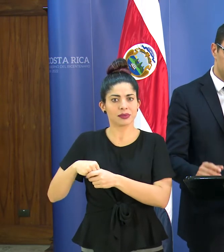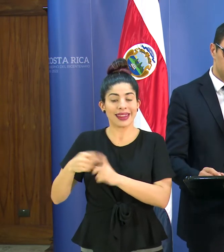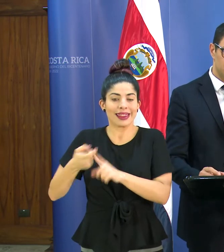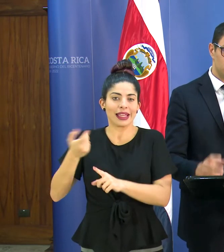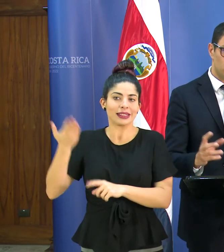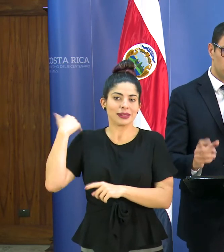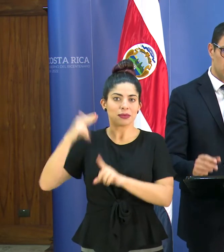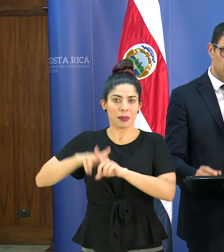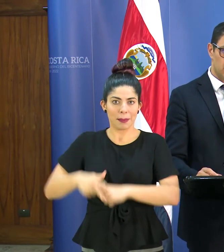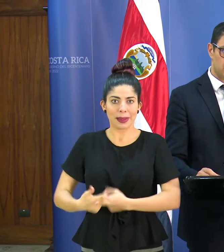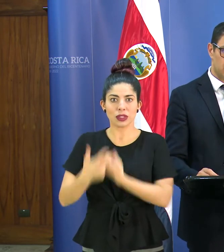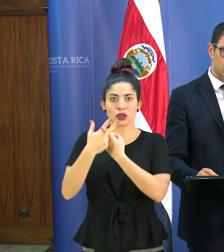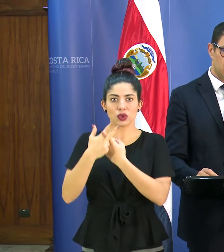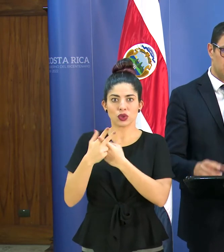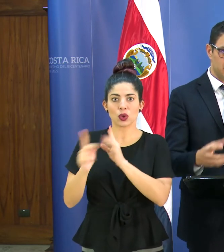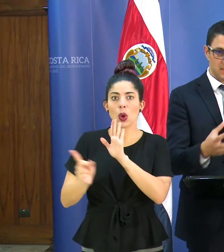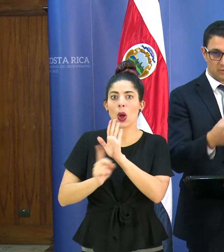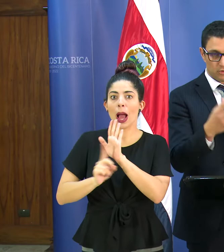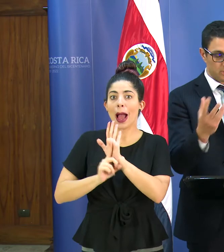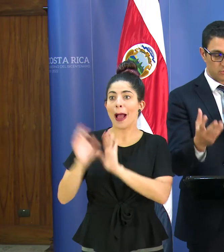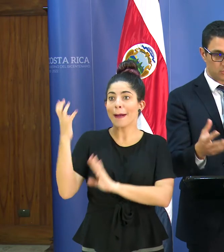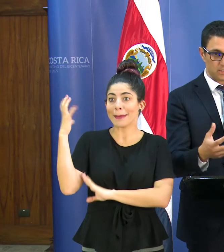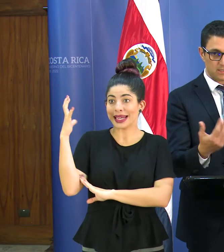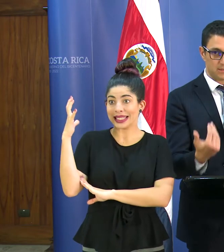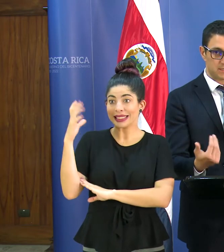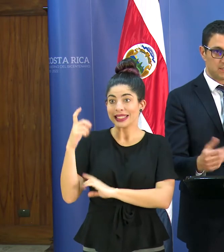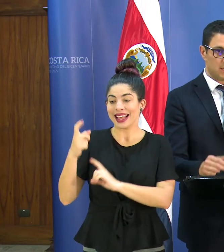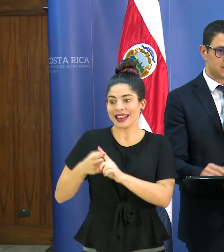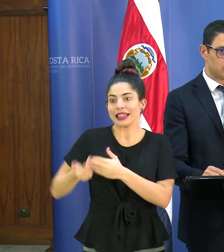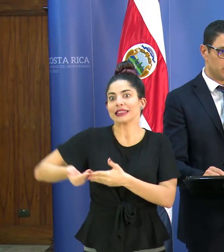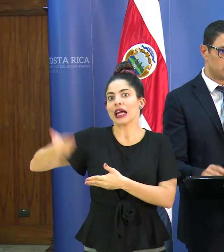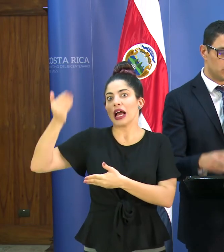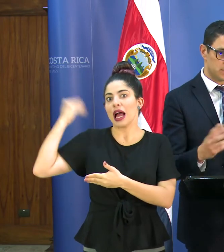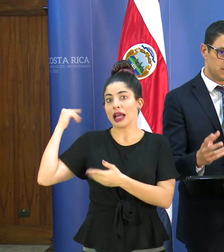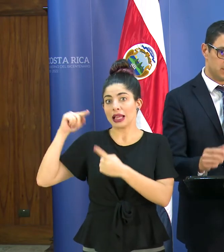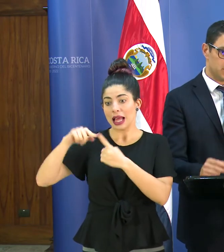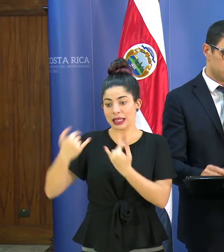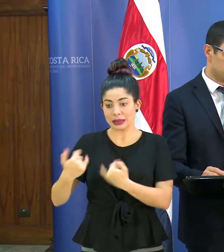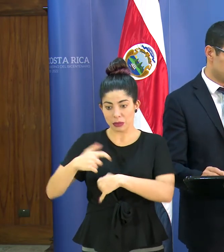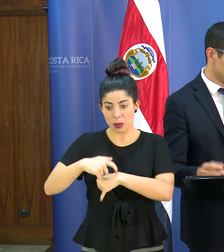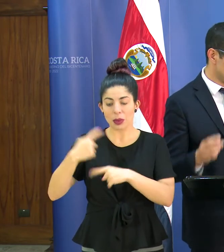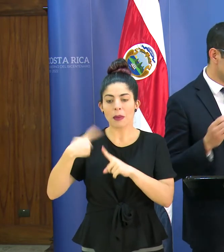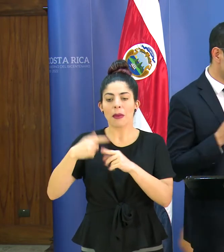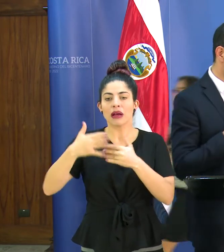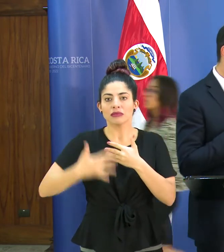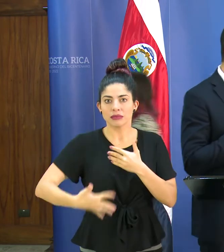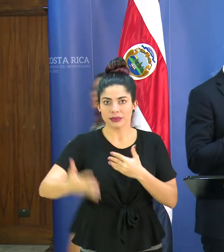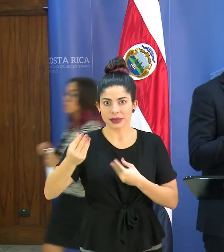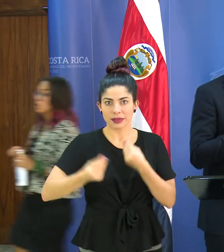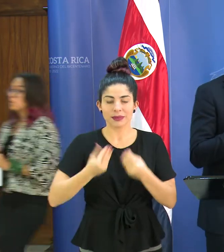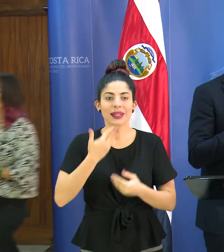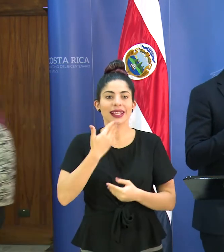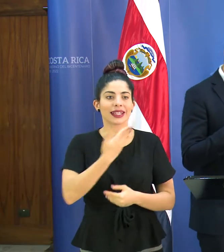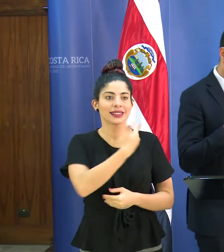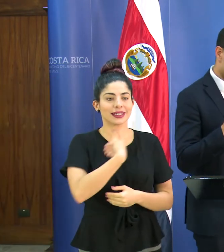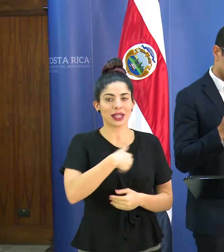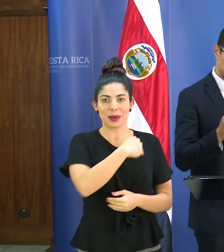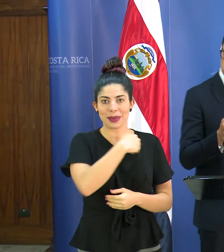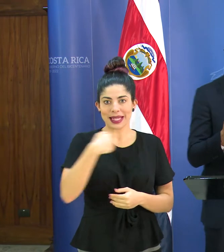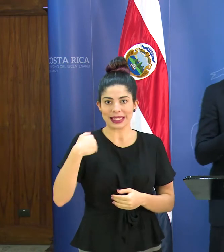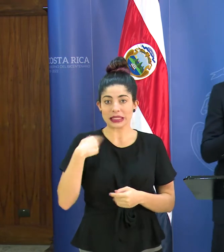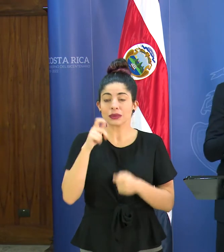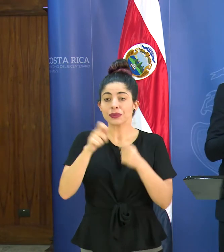que inició la alerta amarilla o incluso desde antes, hasta el momento y lo que se tiene previsto. Gracias, señor ministro.